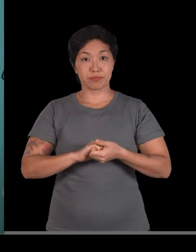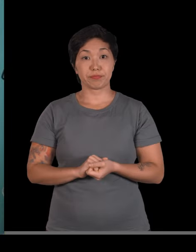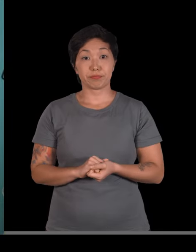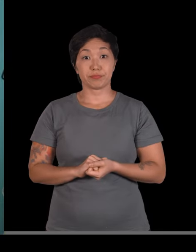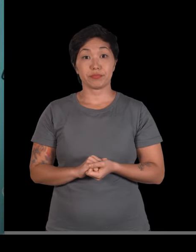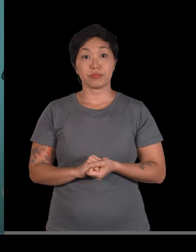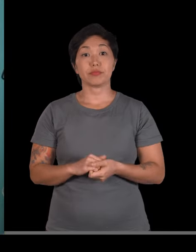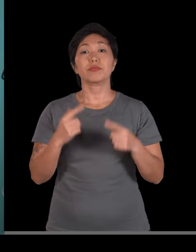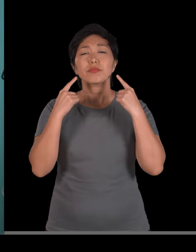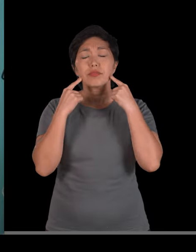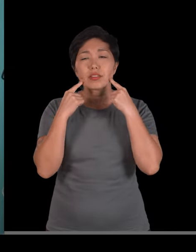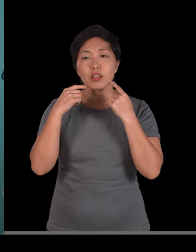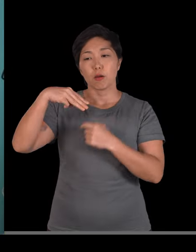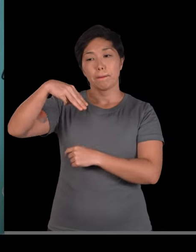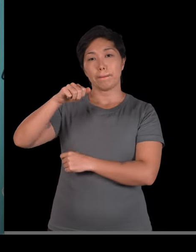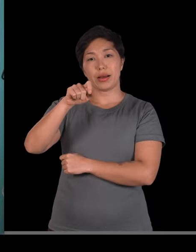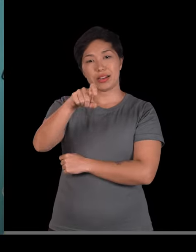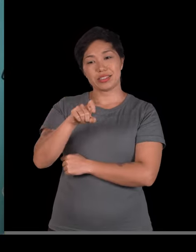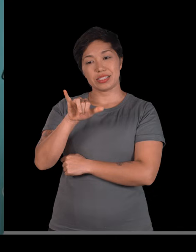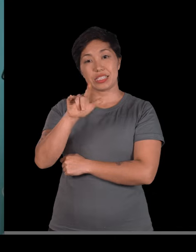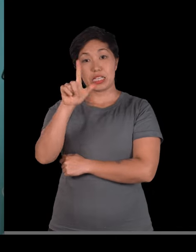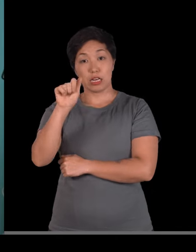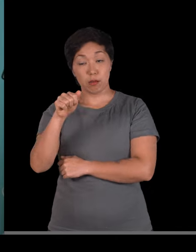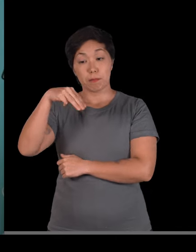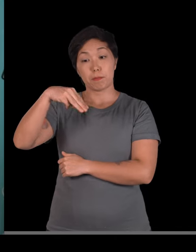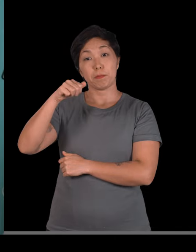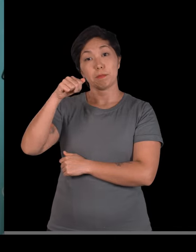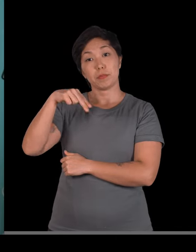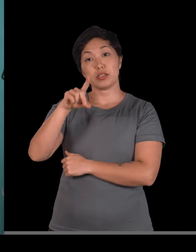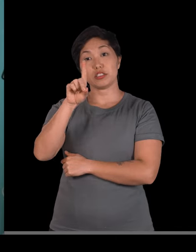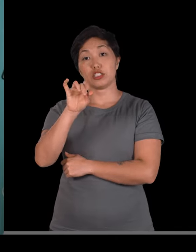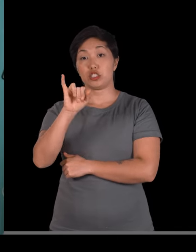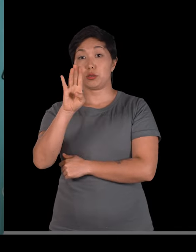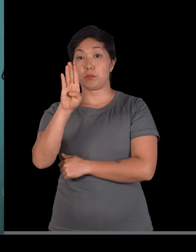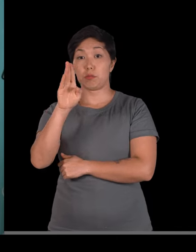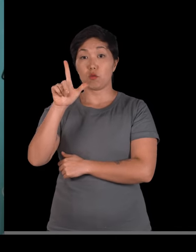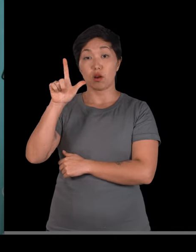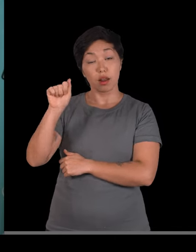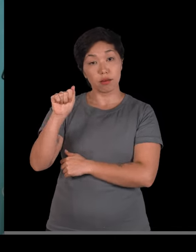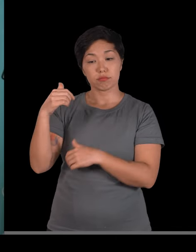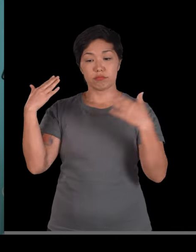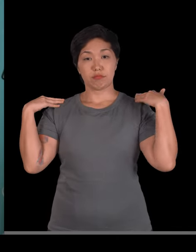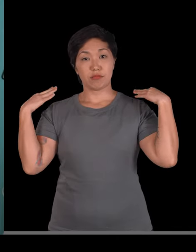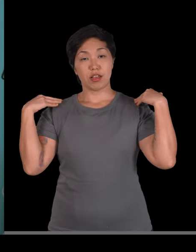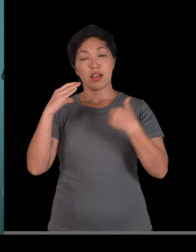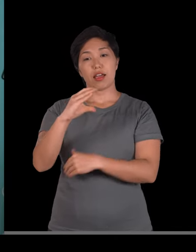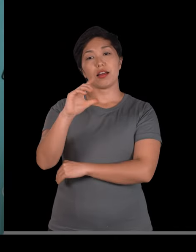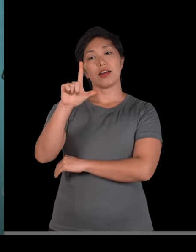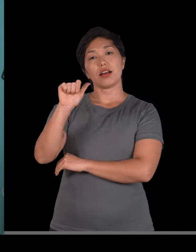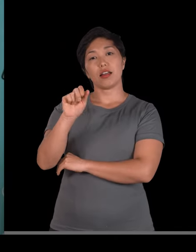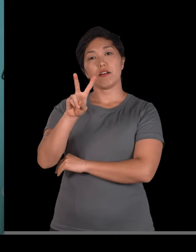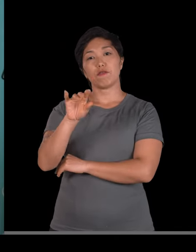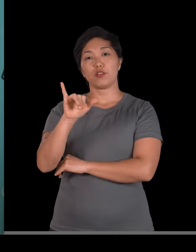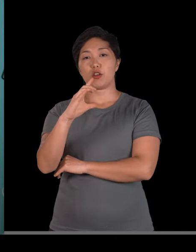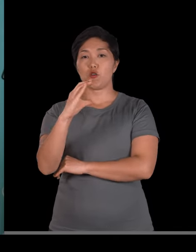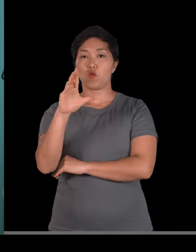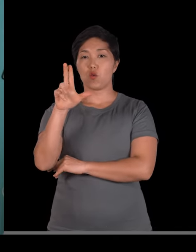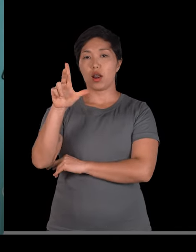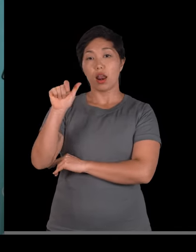Eu tenho a maxila, a mandíbula. Eu tenho essa aqui que é a clavícula. Eu tenho esse que é o úmero. Nessa